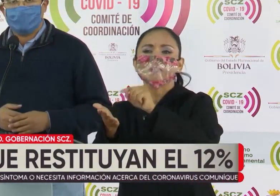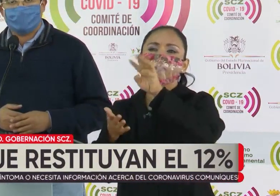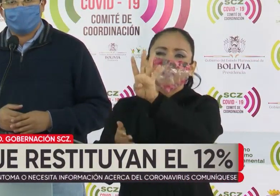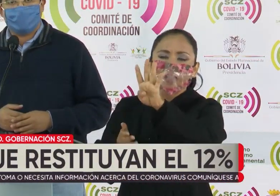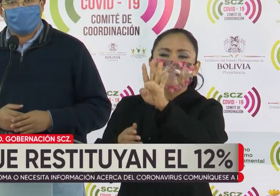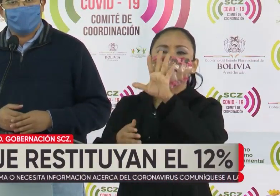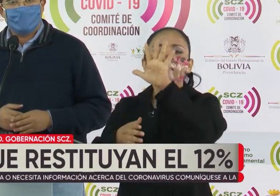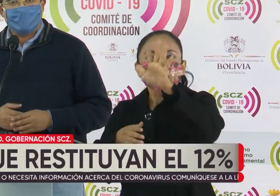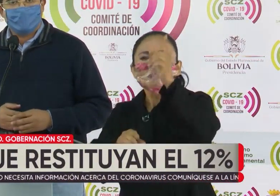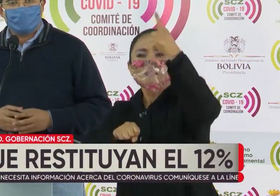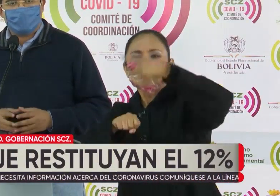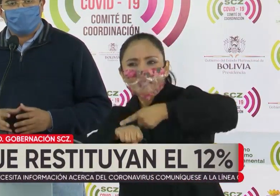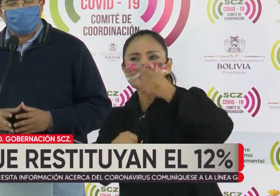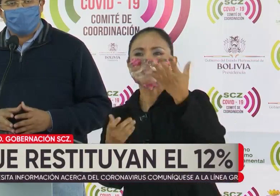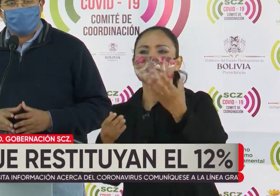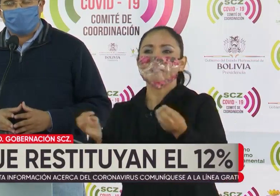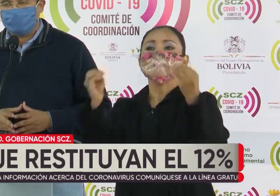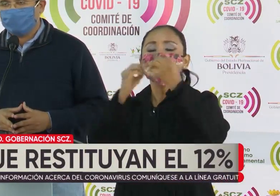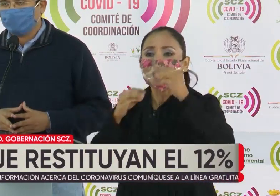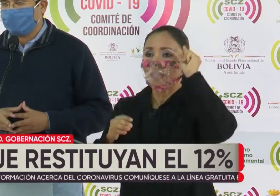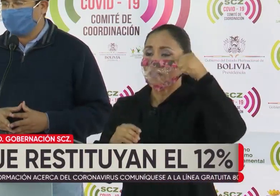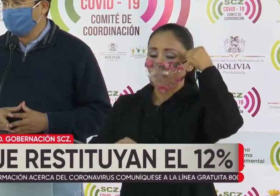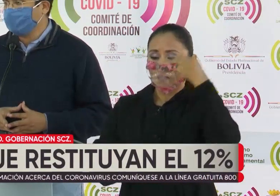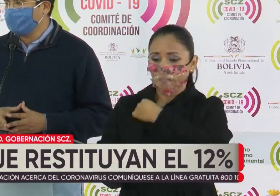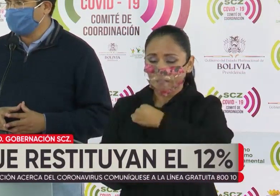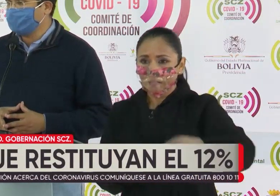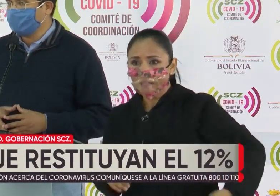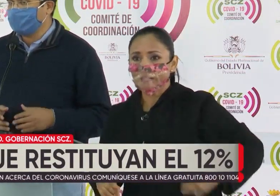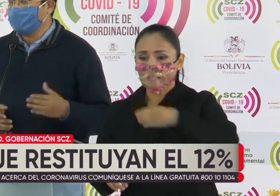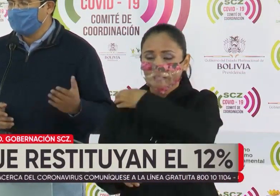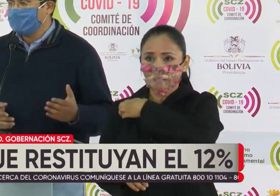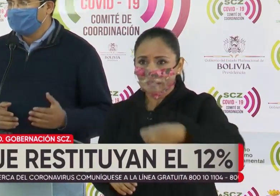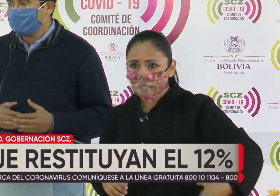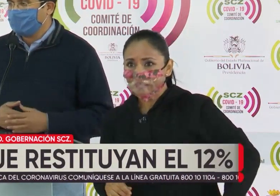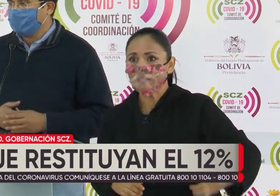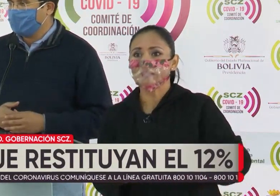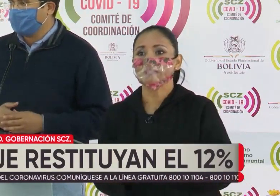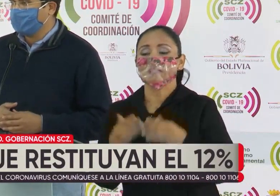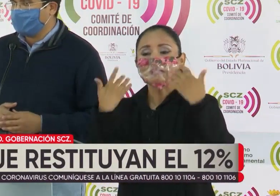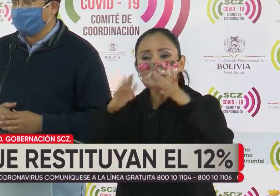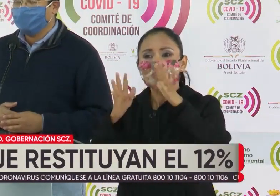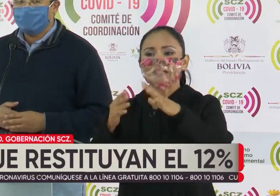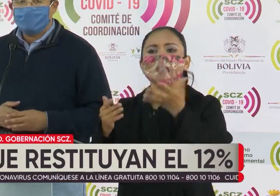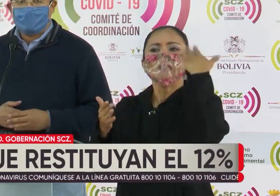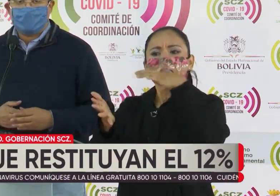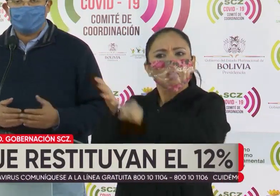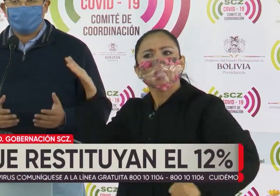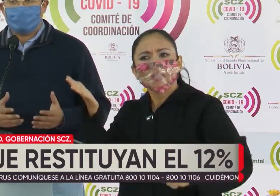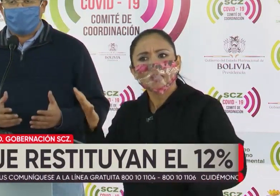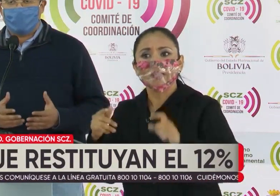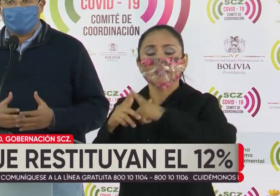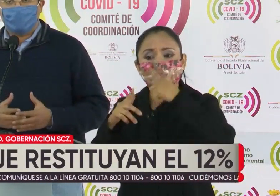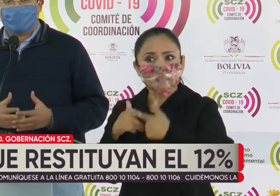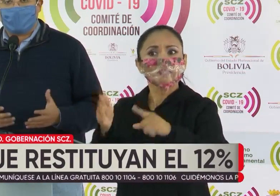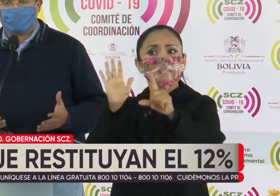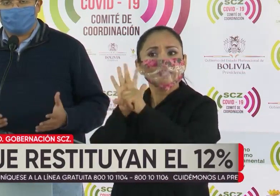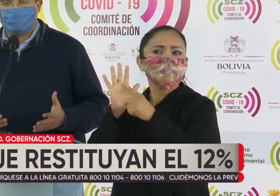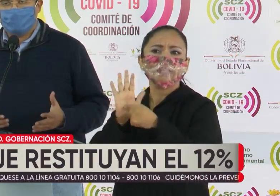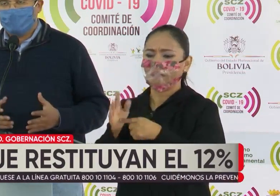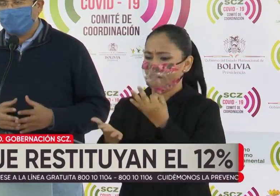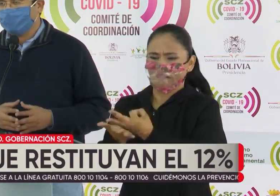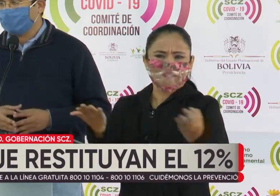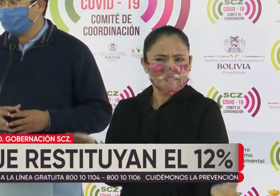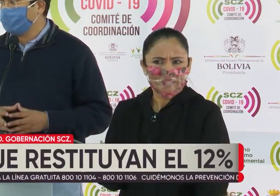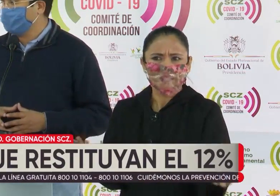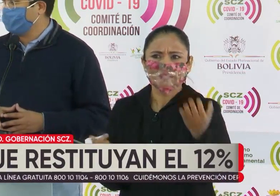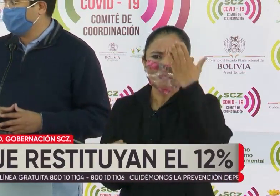o cinco veces más de lo que los gobiernos municipales y gobernaciones se les había quitado, ha sido una ley del fracaso.